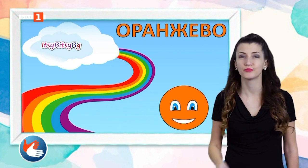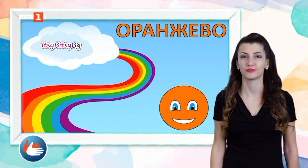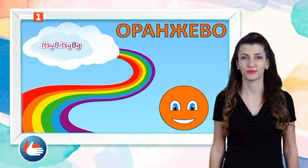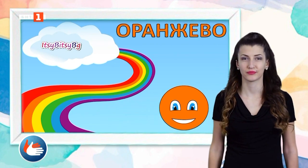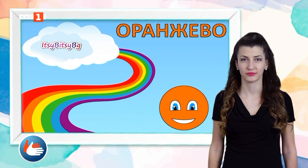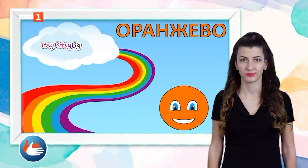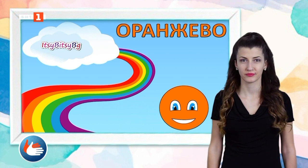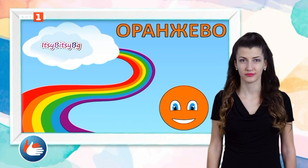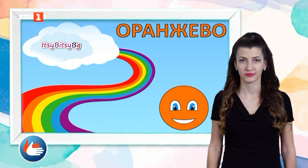Оранжево